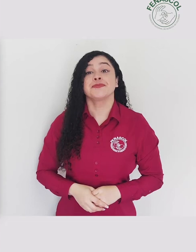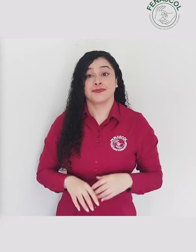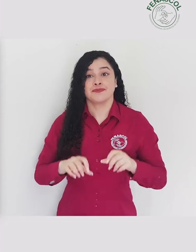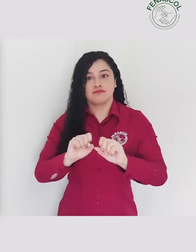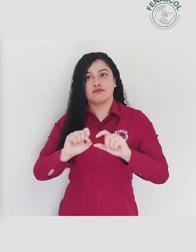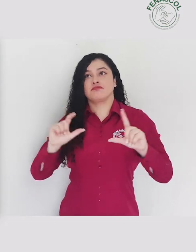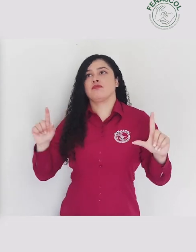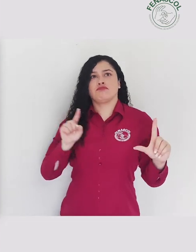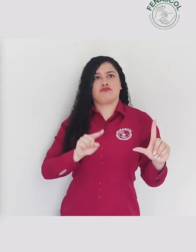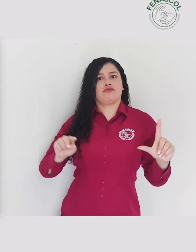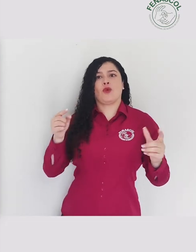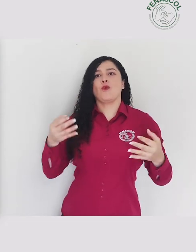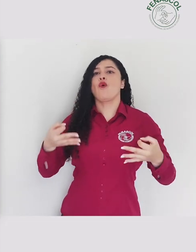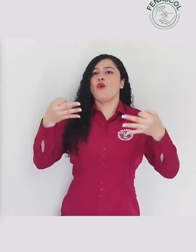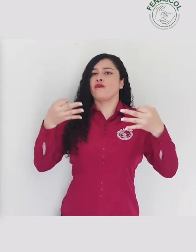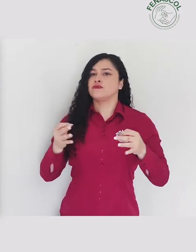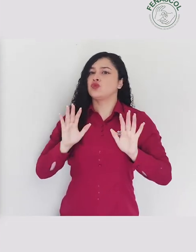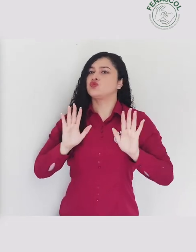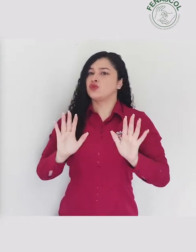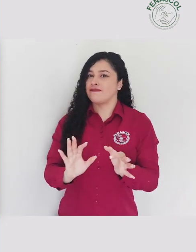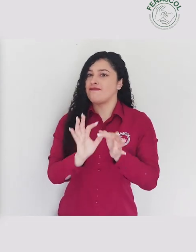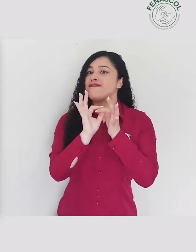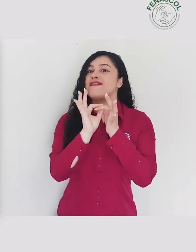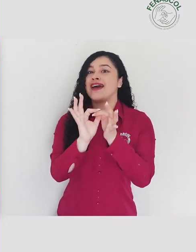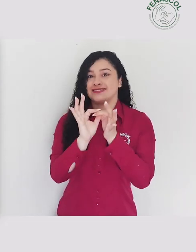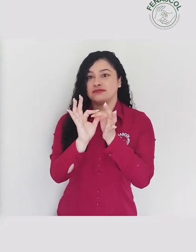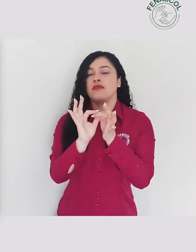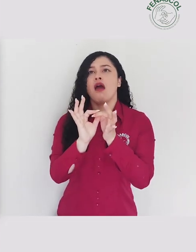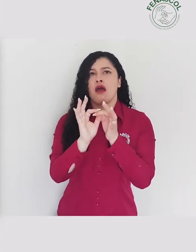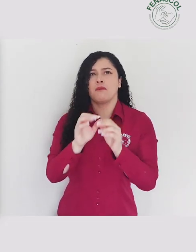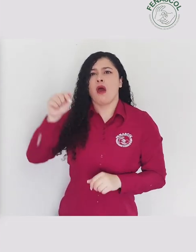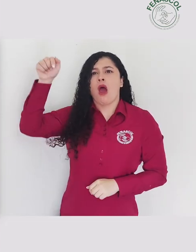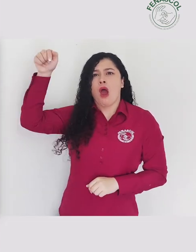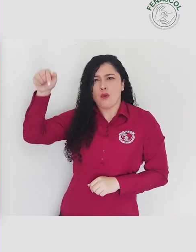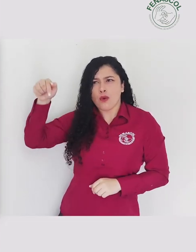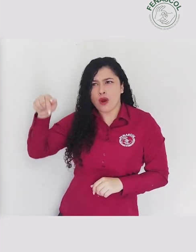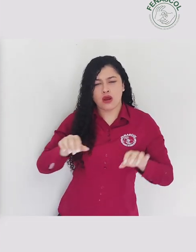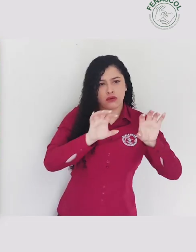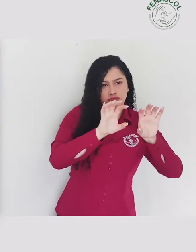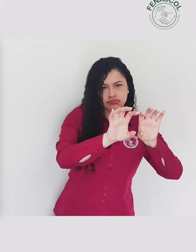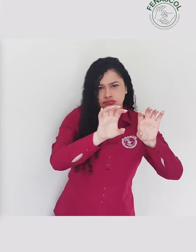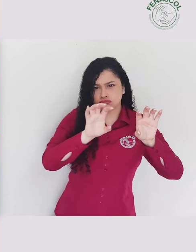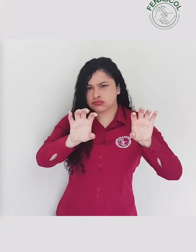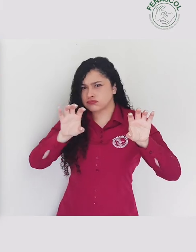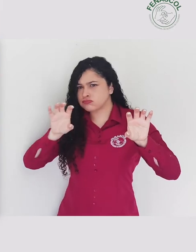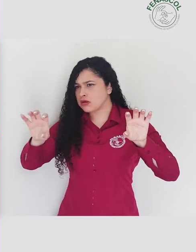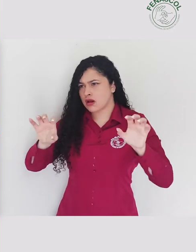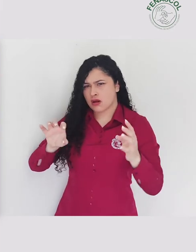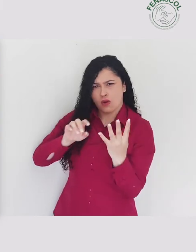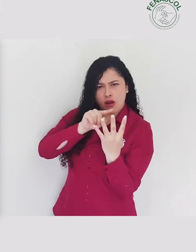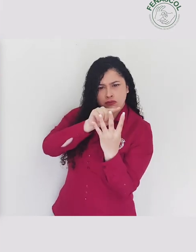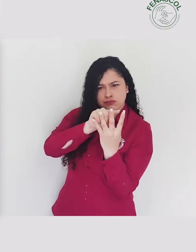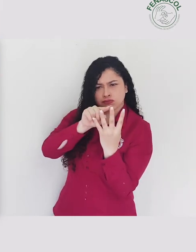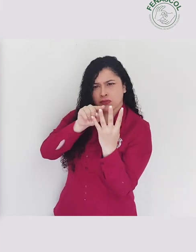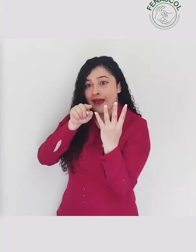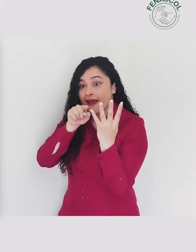Esta es la página oficial de FENASCOL. En la parte inferior podrás ver cuatro opciones en horizontal.